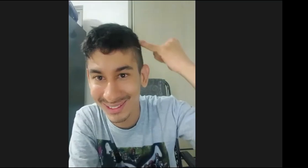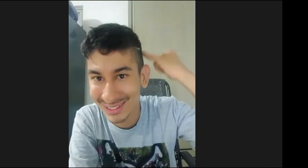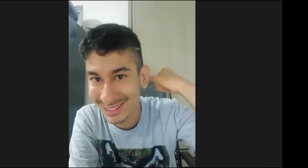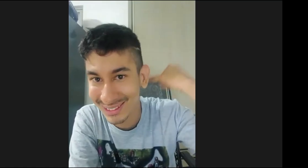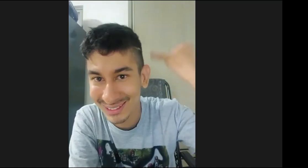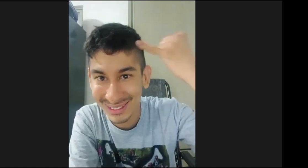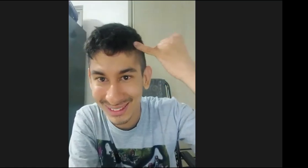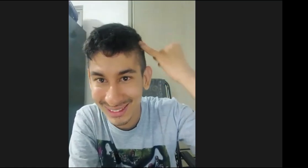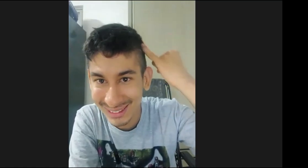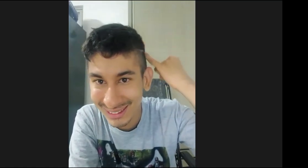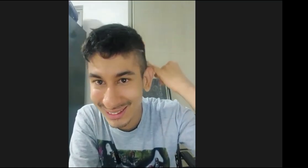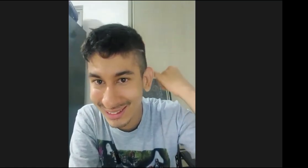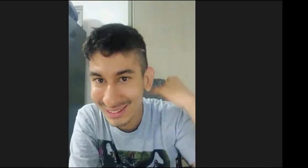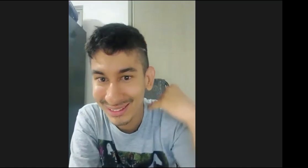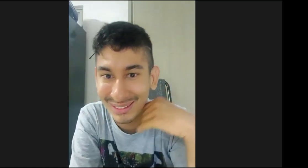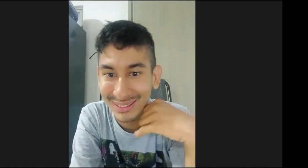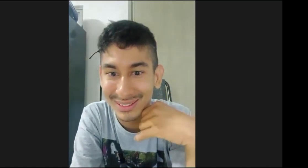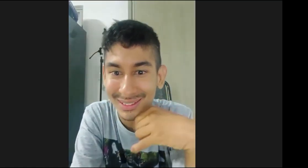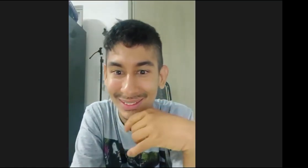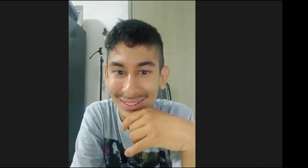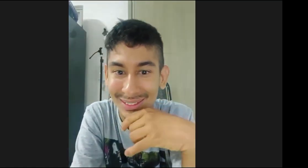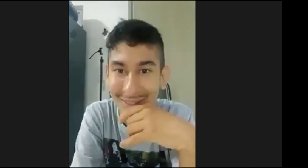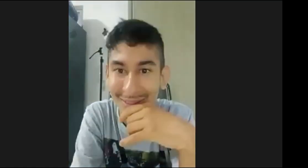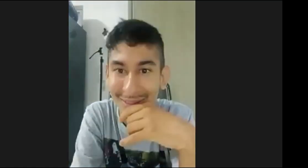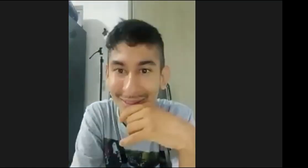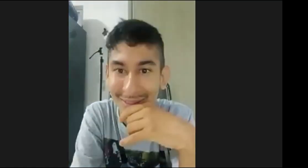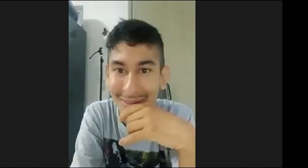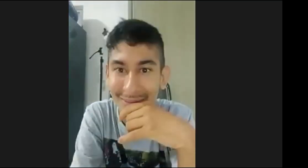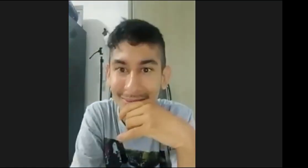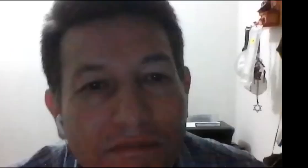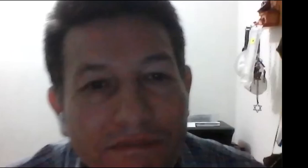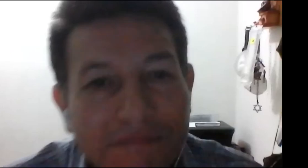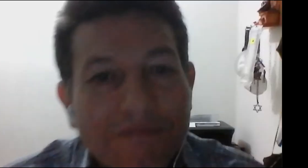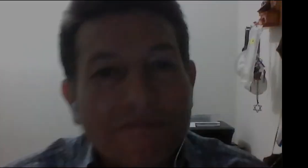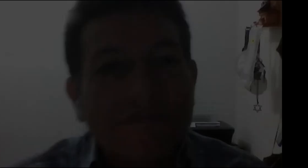Feliz tarde para todos. Chao. Muy amables. Chao. Que estén muy bien. Chao. Muy